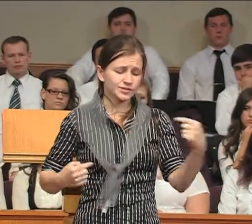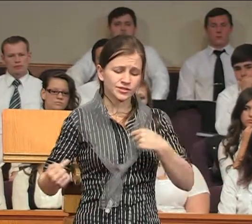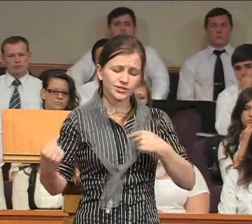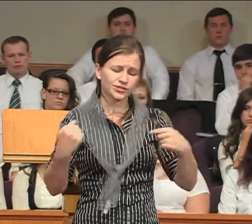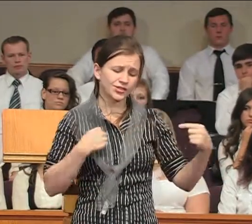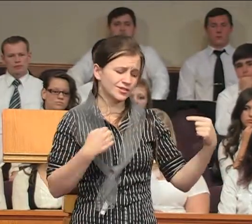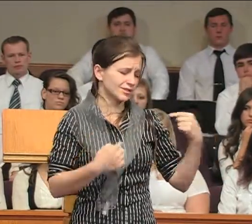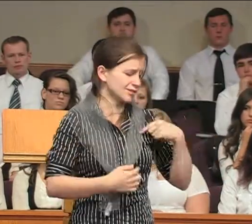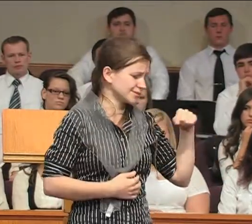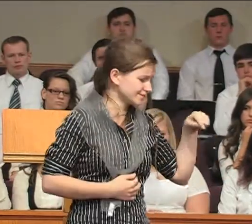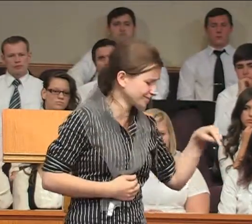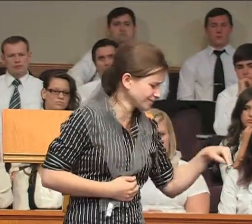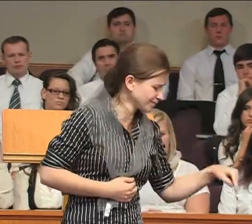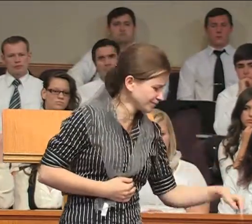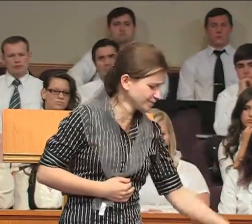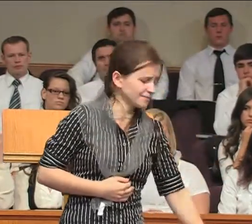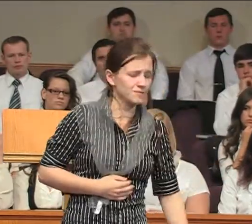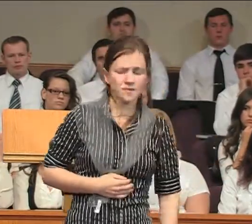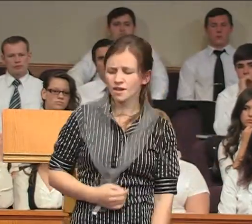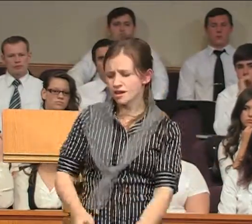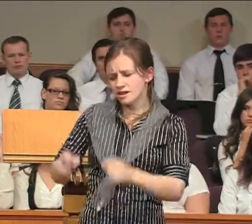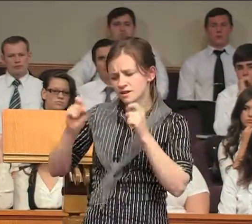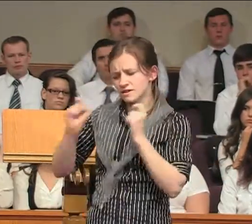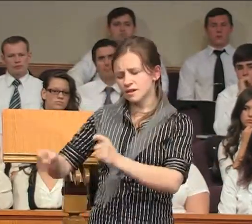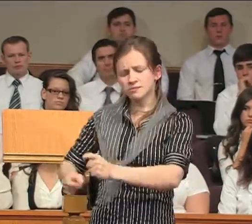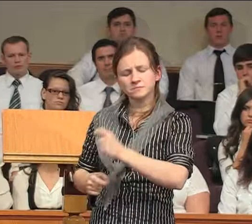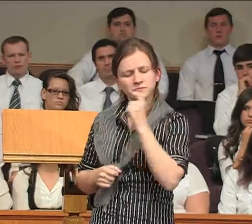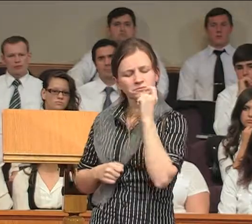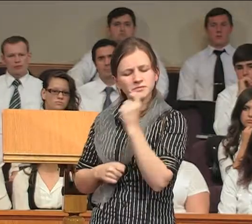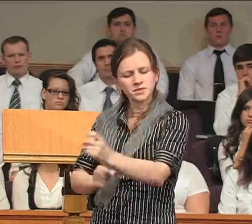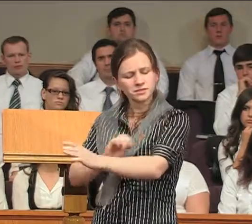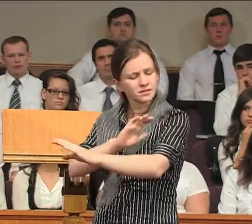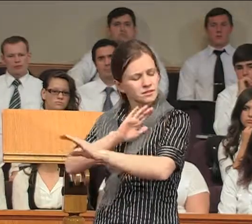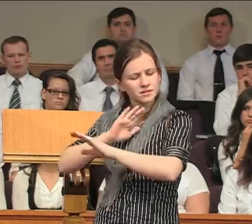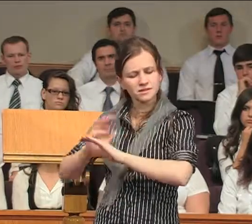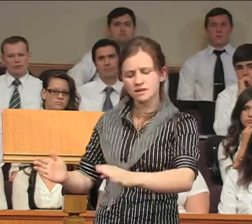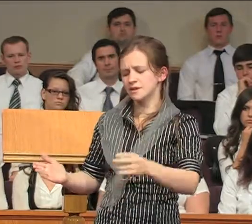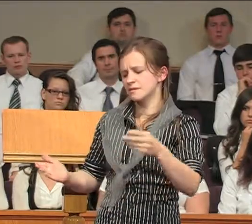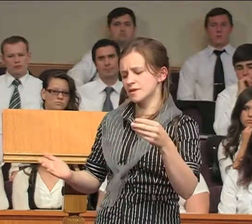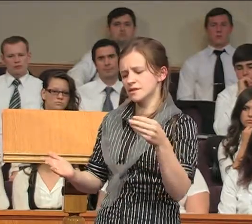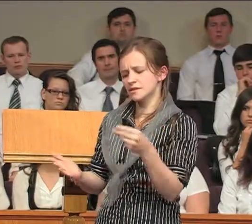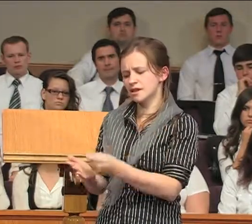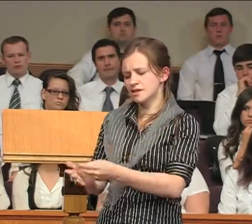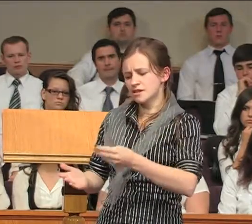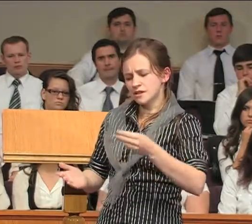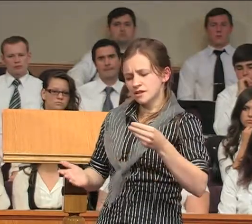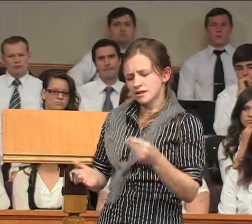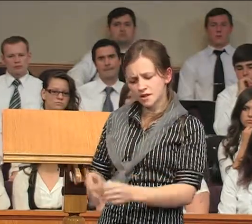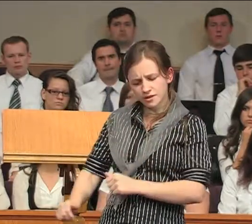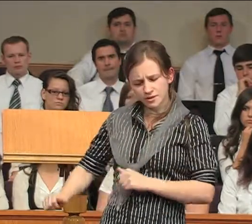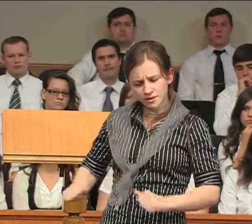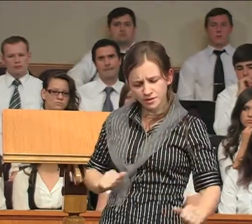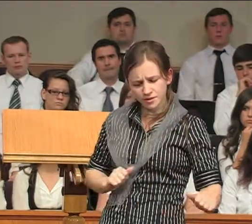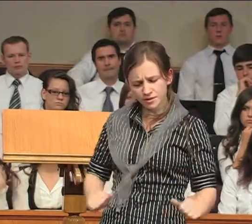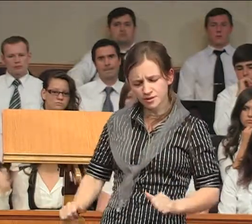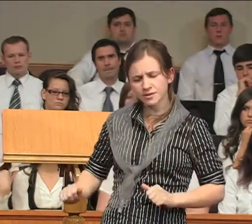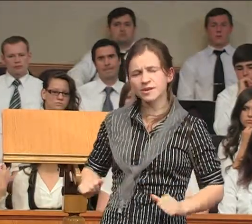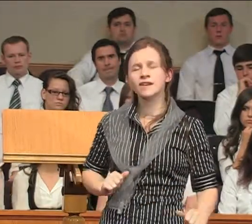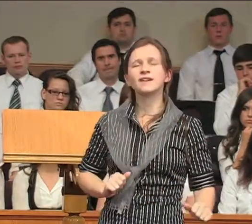мучениях. А другие не заплатят своего долга,